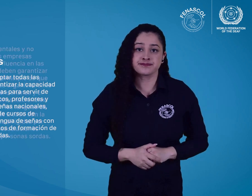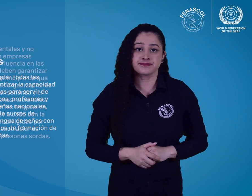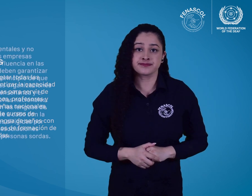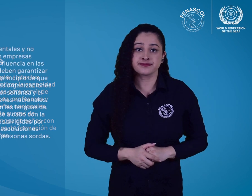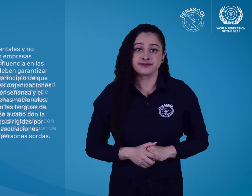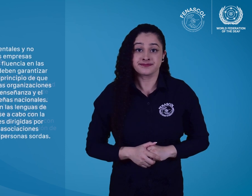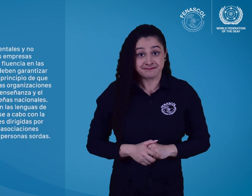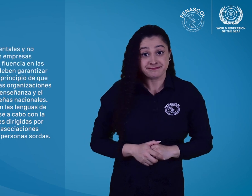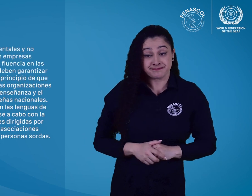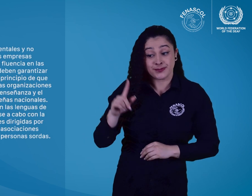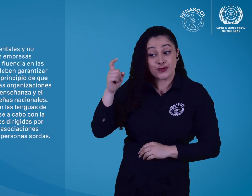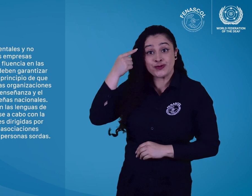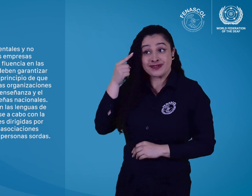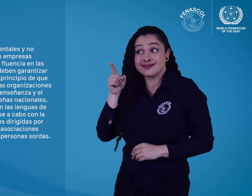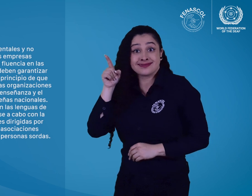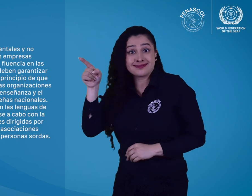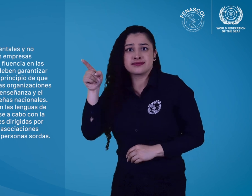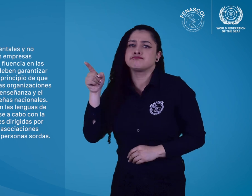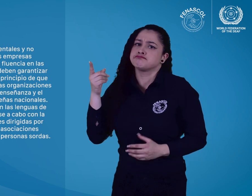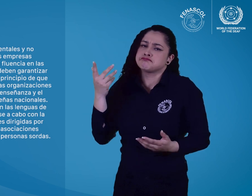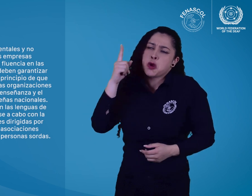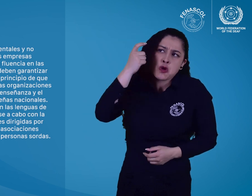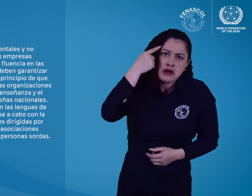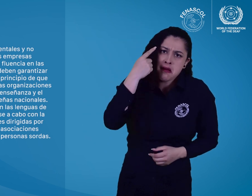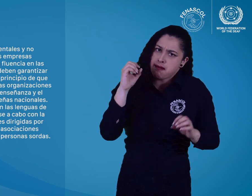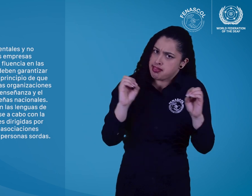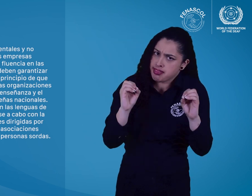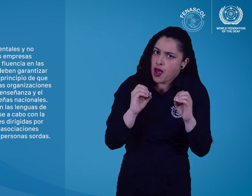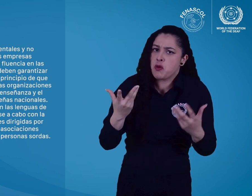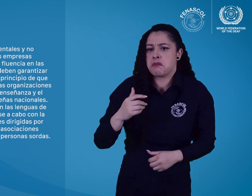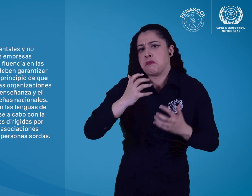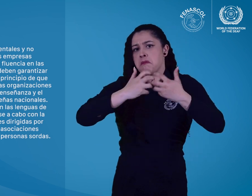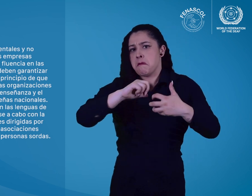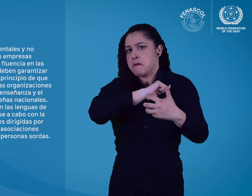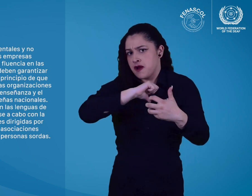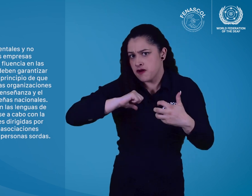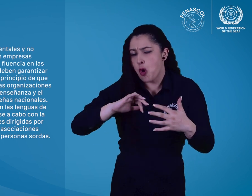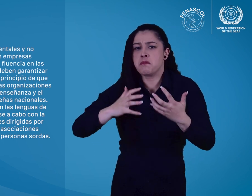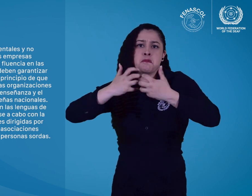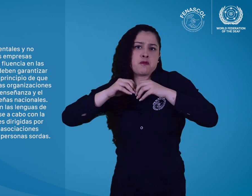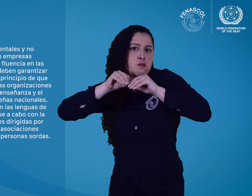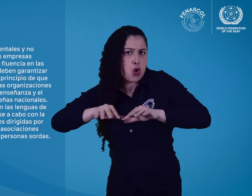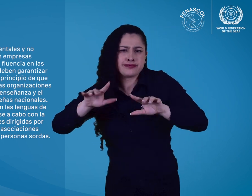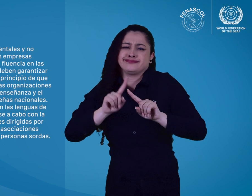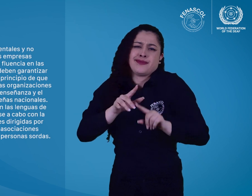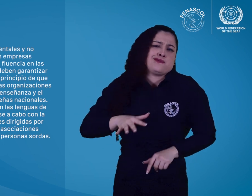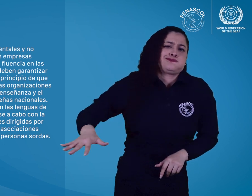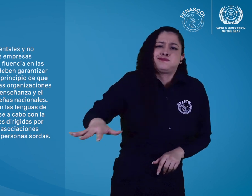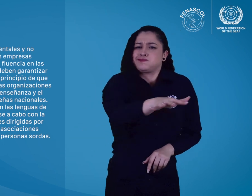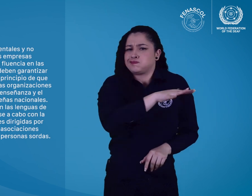Las organizaciones gubernamentales y no gubernamentales, así como las empresas privadas